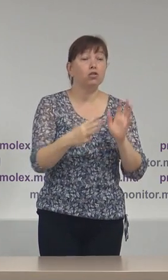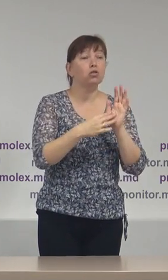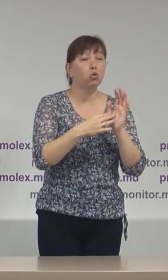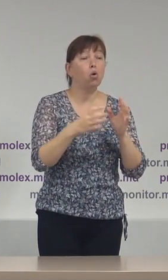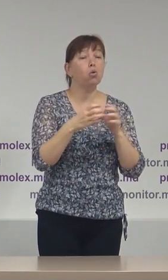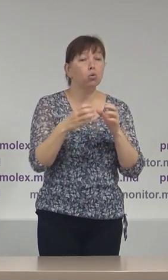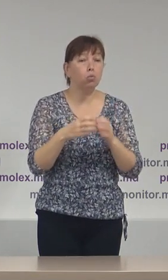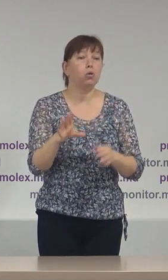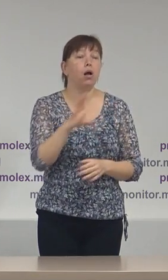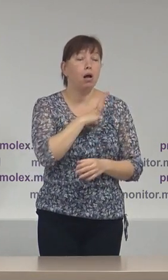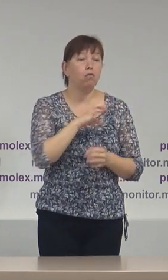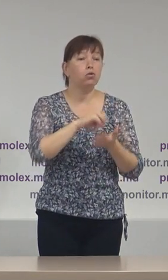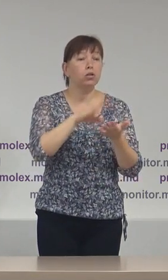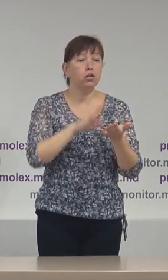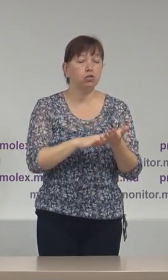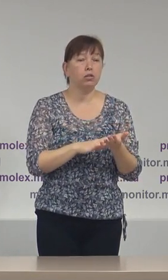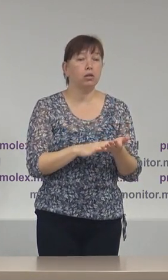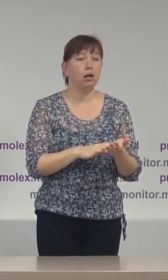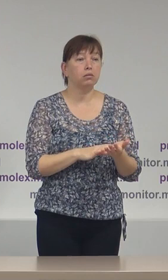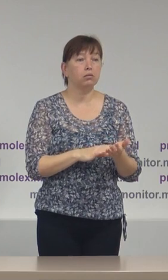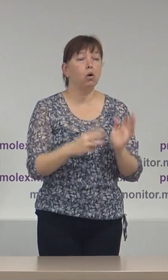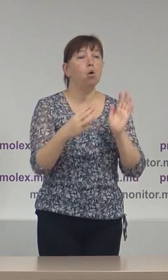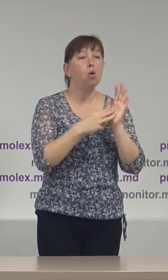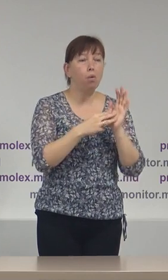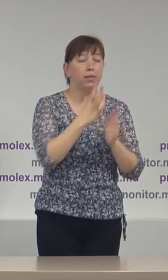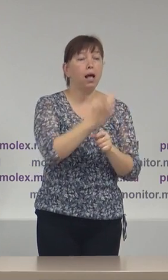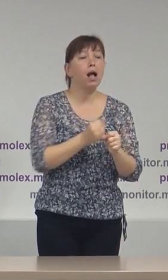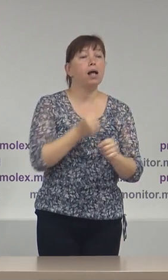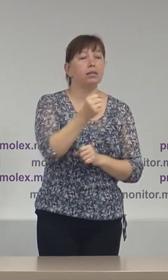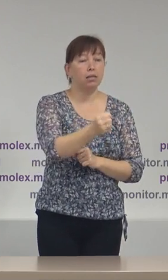grupuri au fost înregistrați 8 candidați.